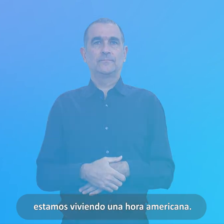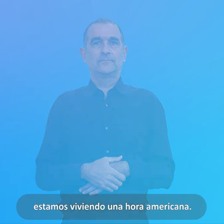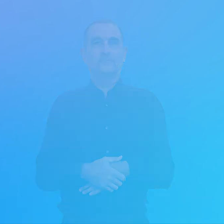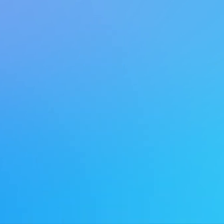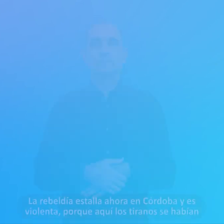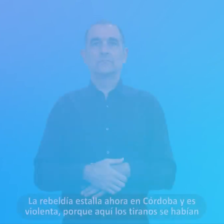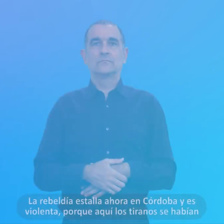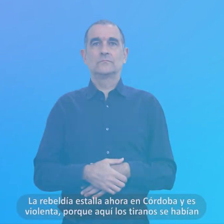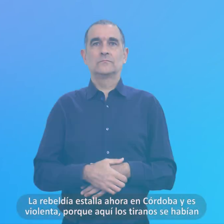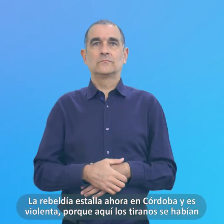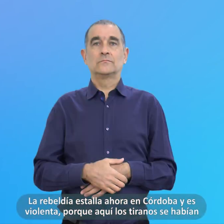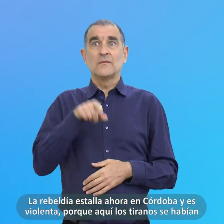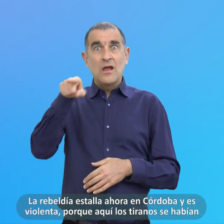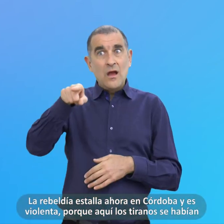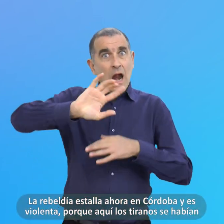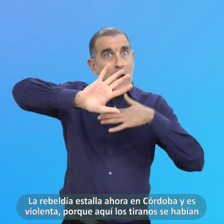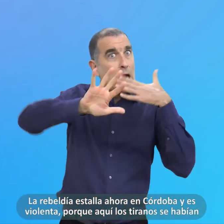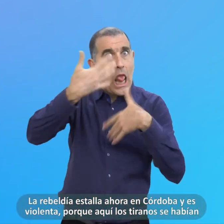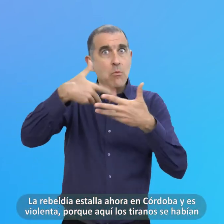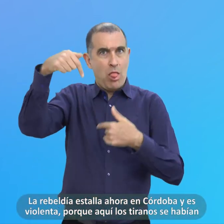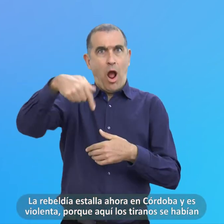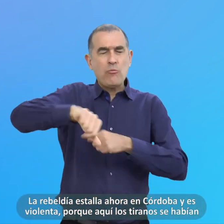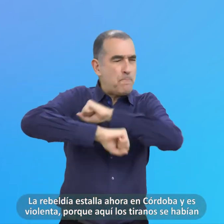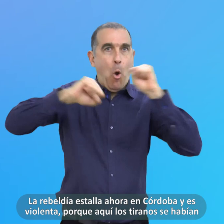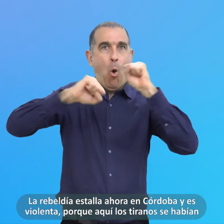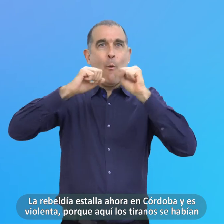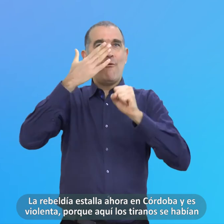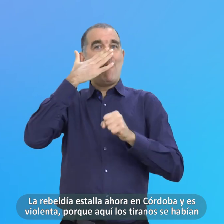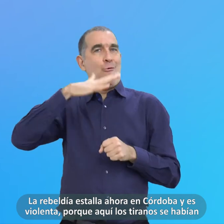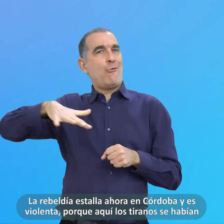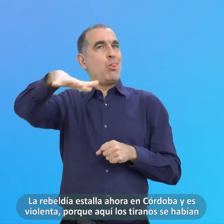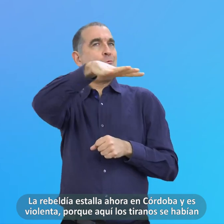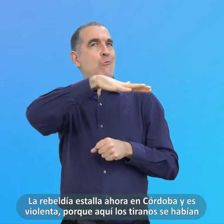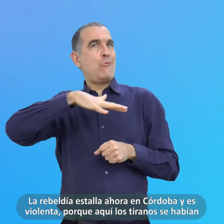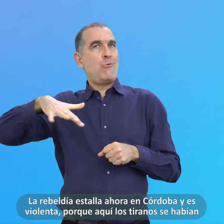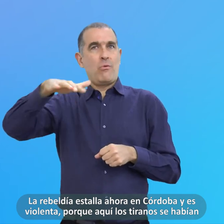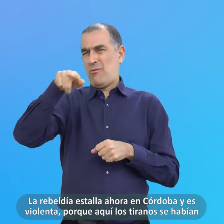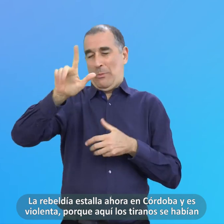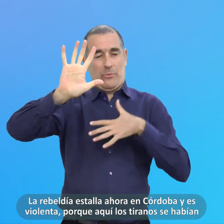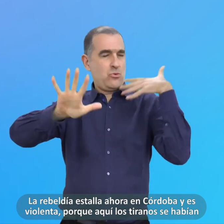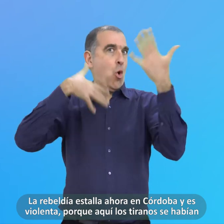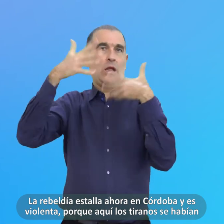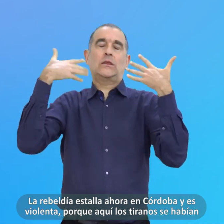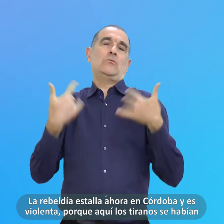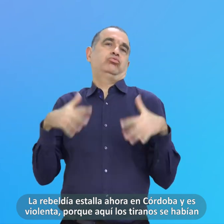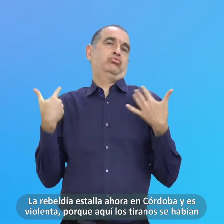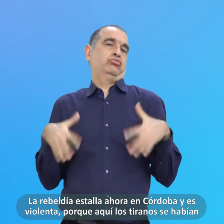La rebeldía estalla ahora en Córdoba y es violenta Porque